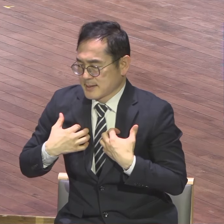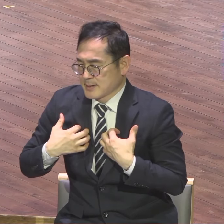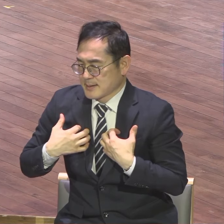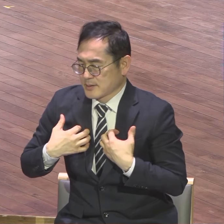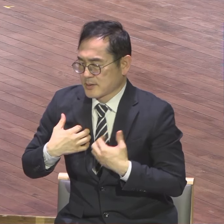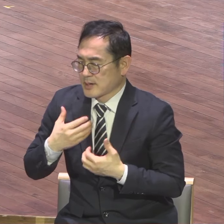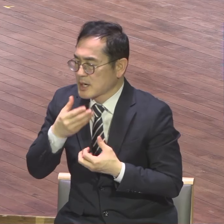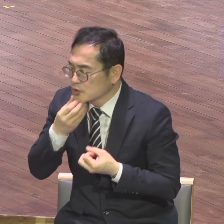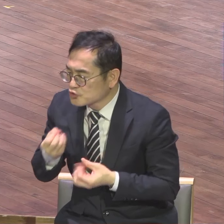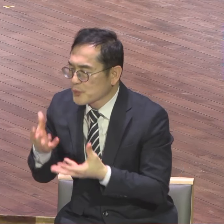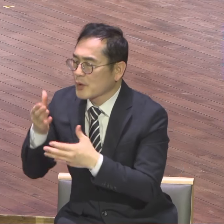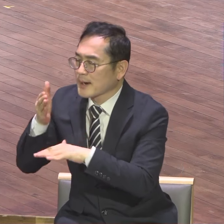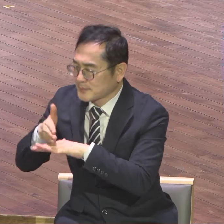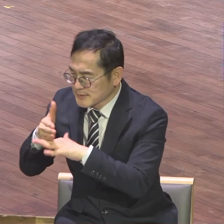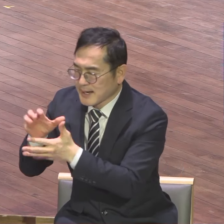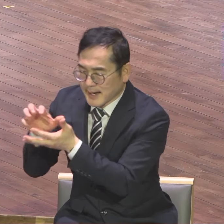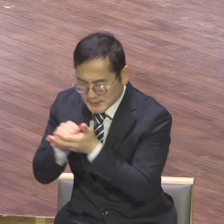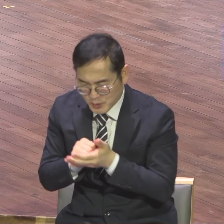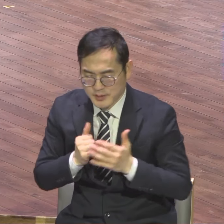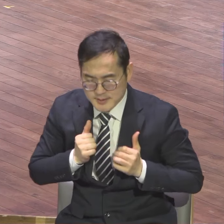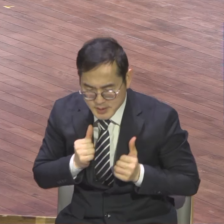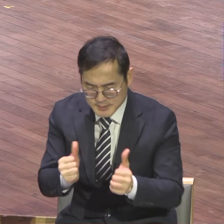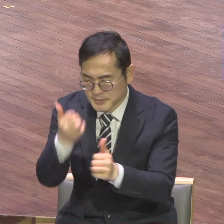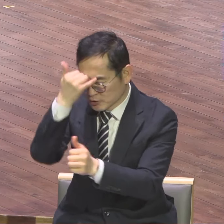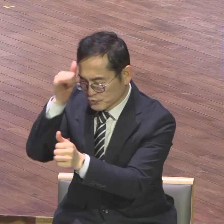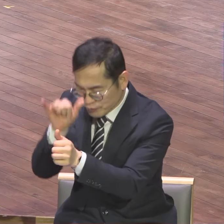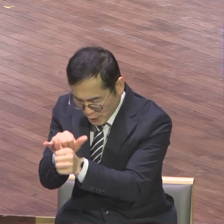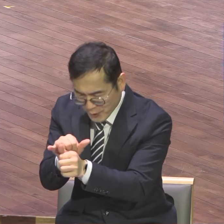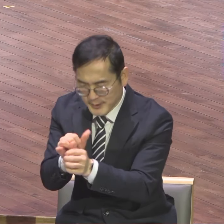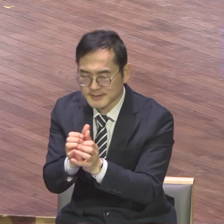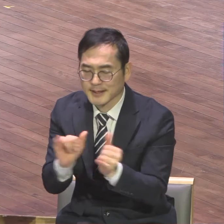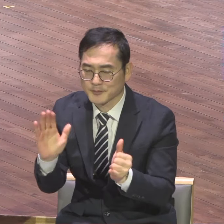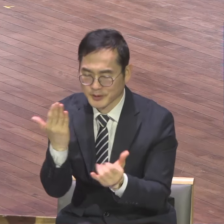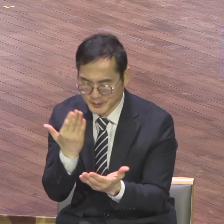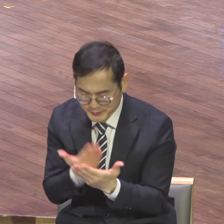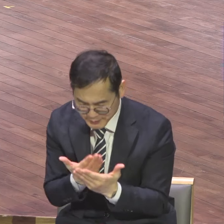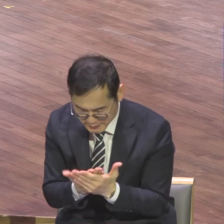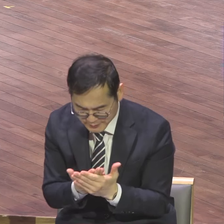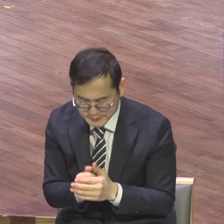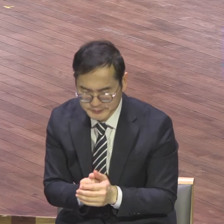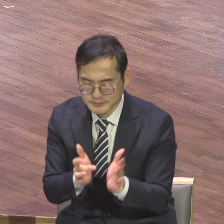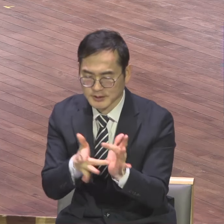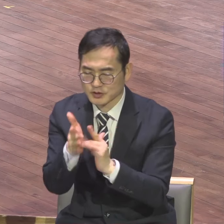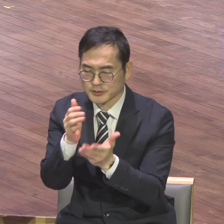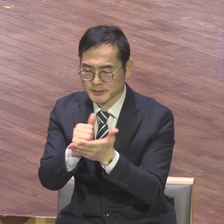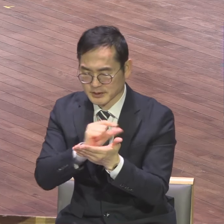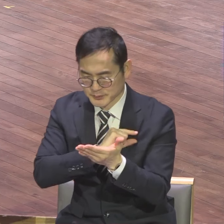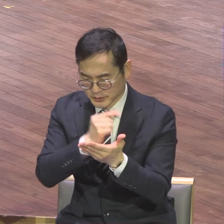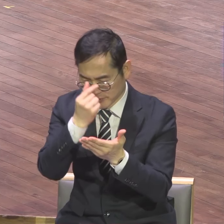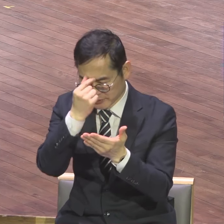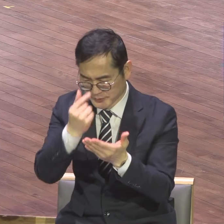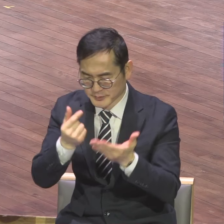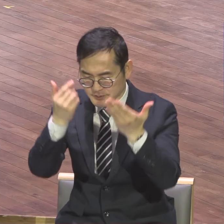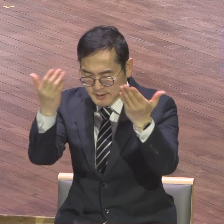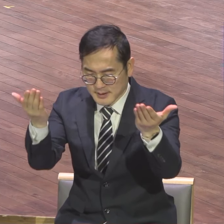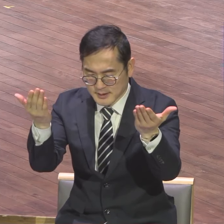기대하면서 시작하는 모든 정직이들 되기도와 주옵소서 예수옵소서 받도록 기도합니다 아멘